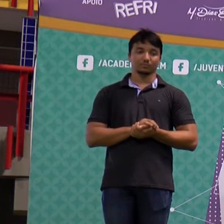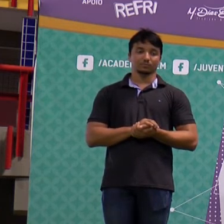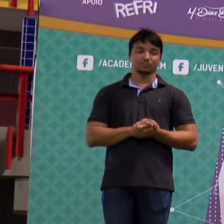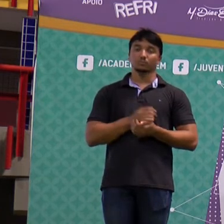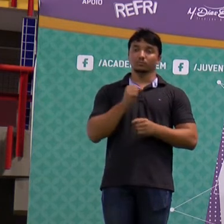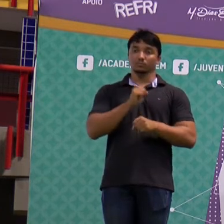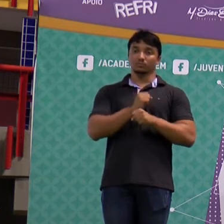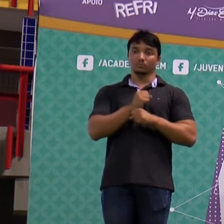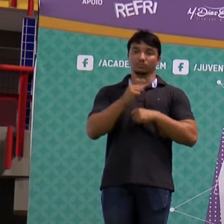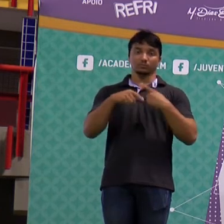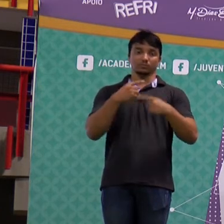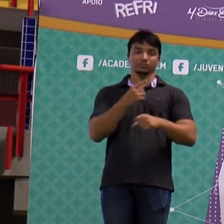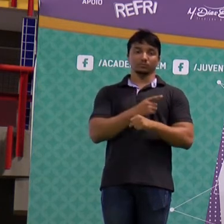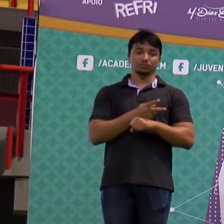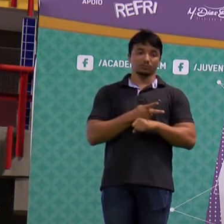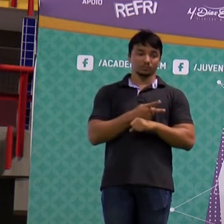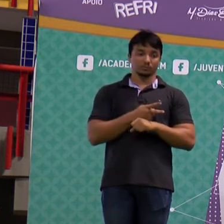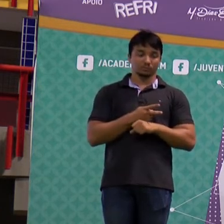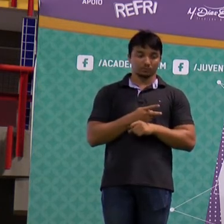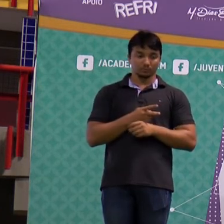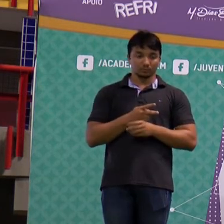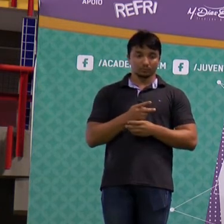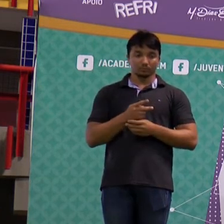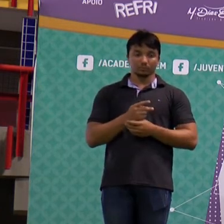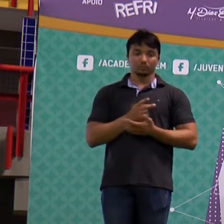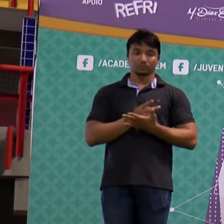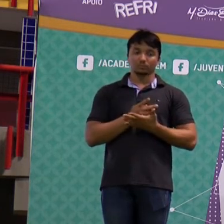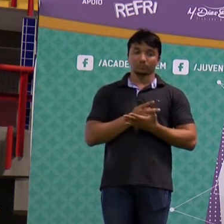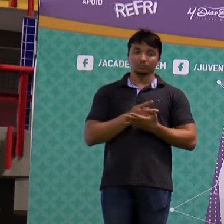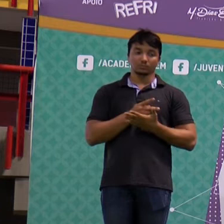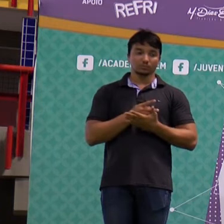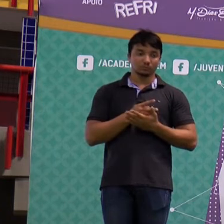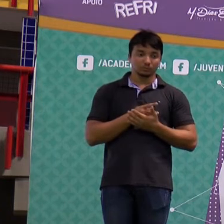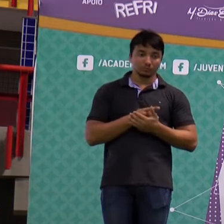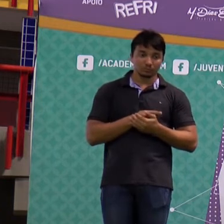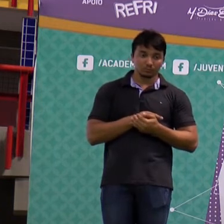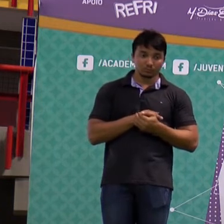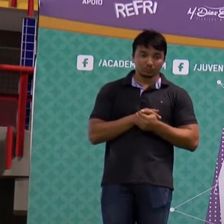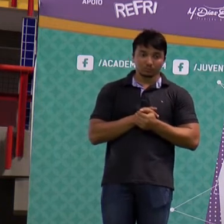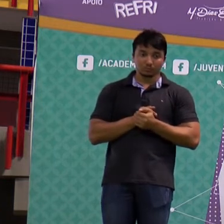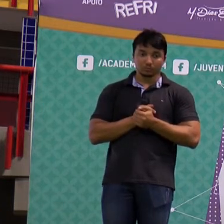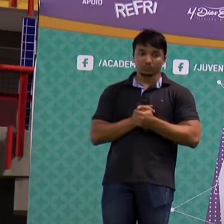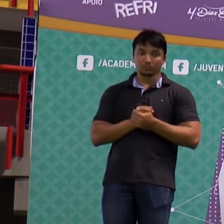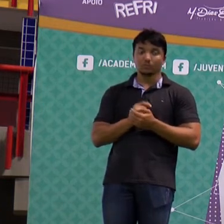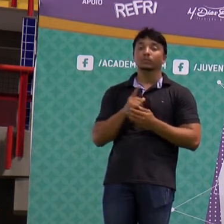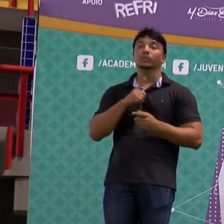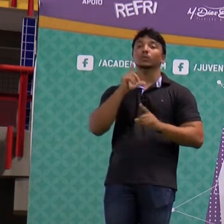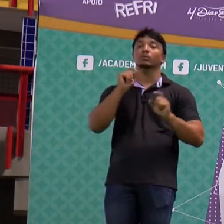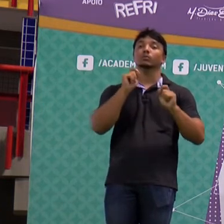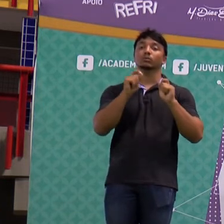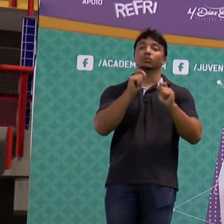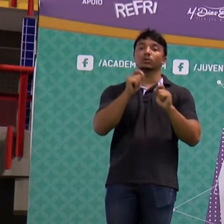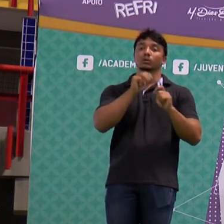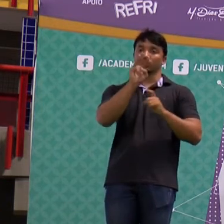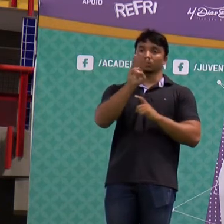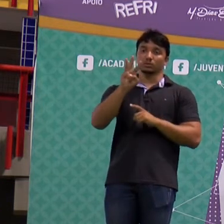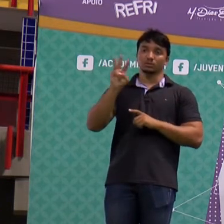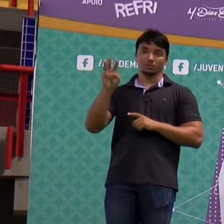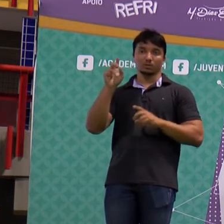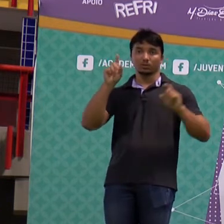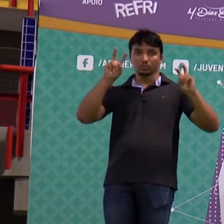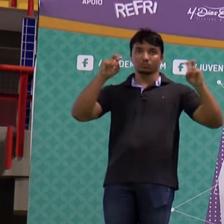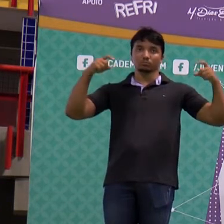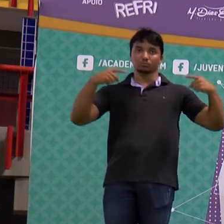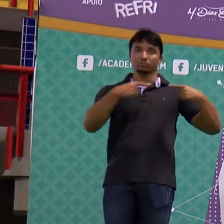Só avançar aqui um pouquinho. A teoria dessas questões e o comentário, vocês vão encontrar no site do projeto. Então,